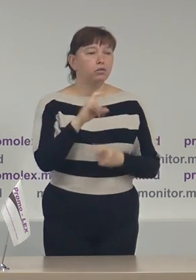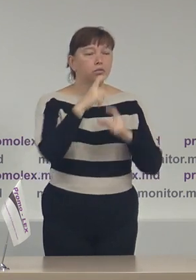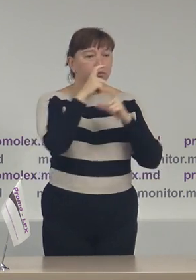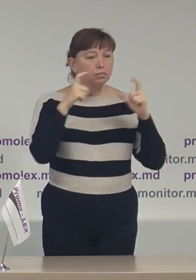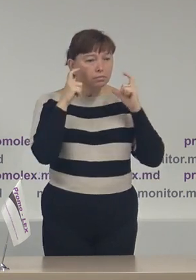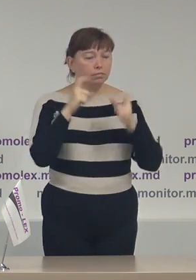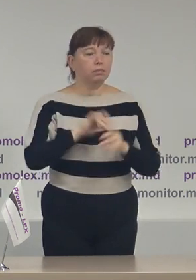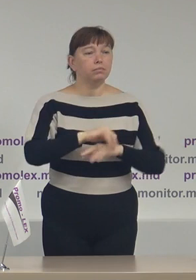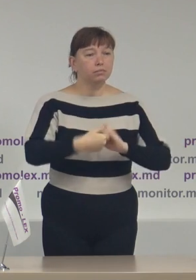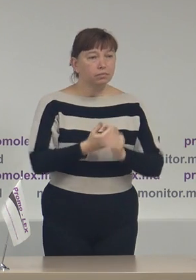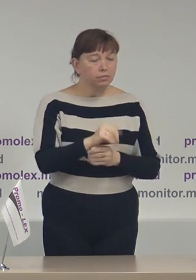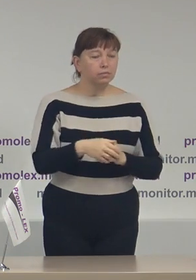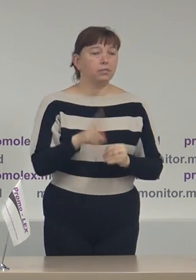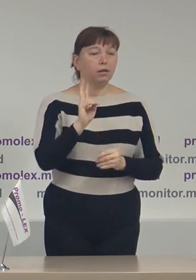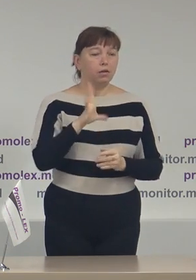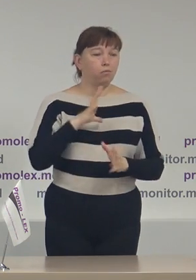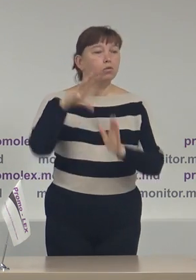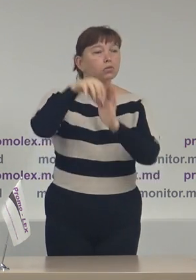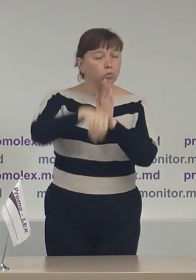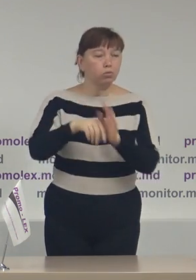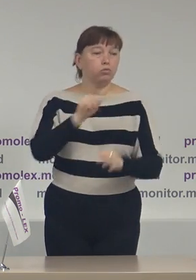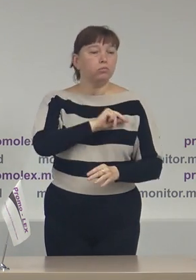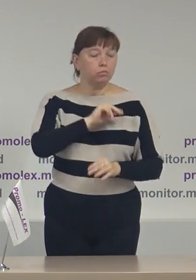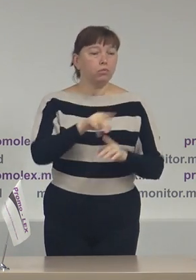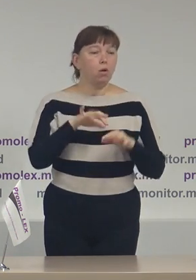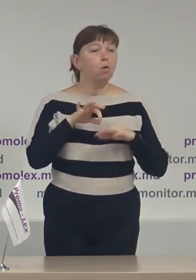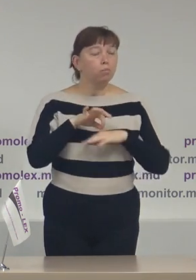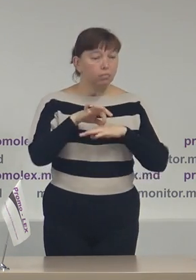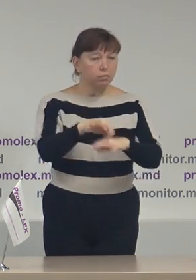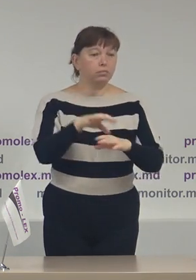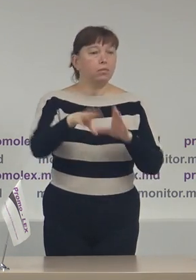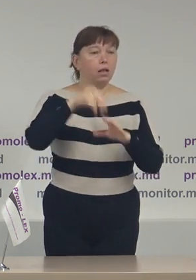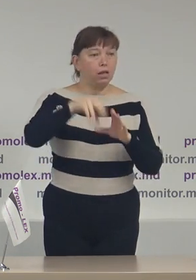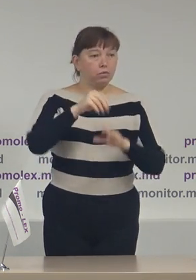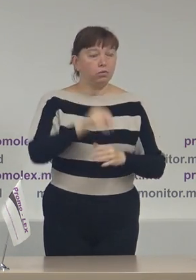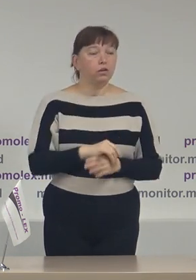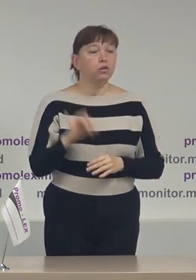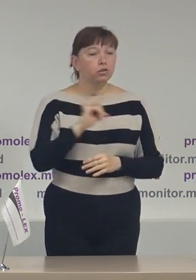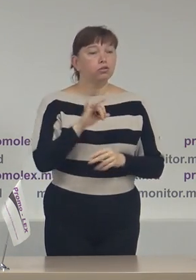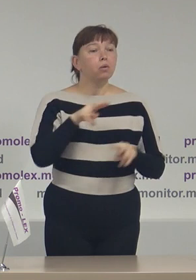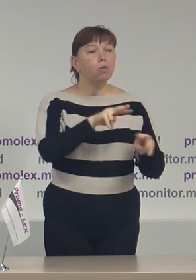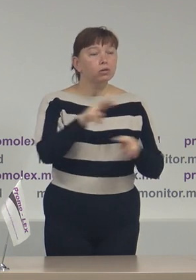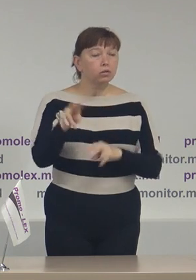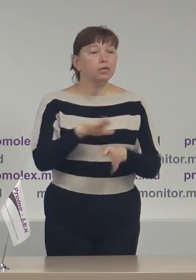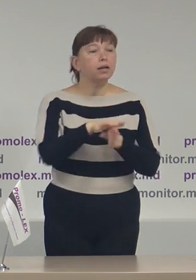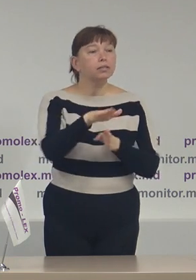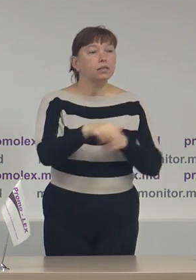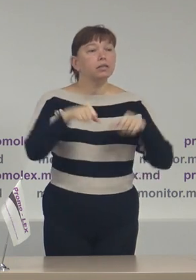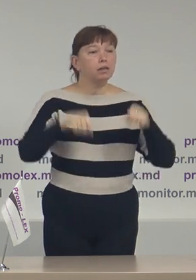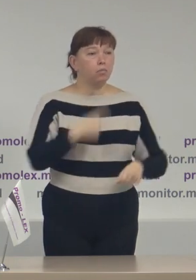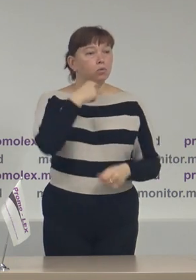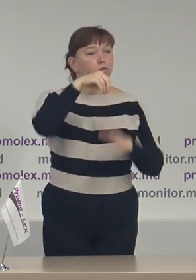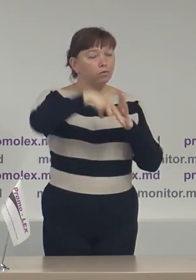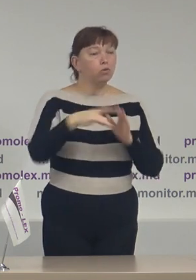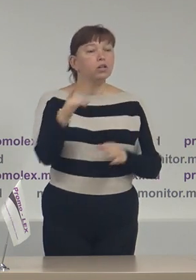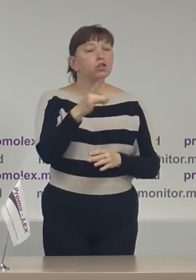observatorilor Promolex implicați în monitorizarea procesului electoral și aspecte de monitorizare a exercitării dreptului de vot